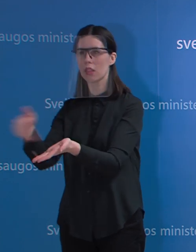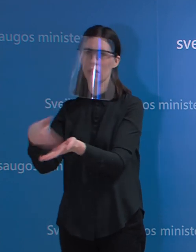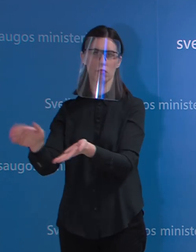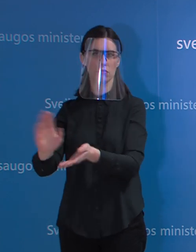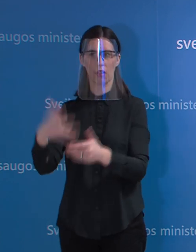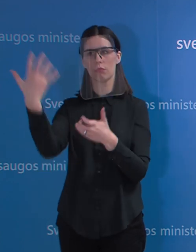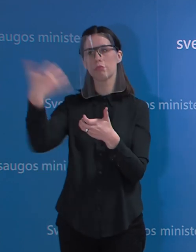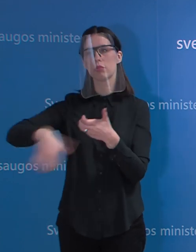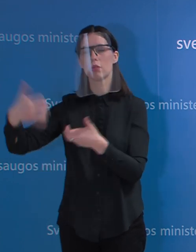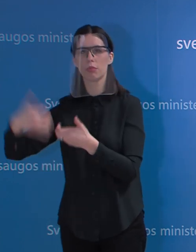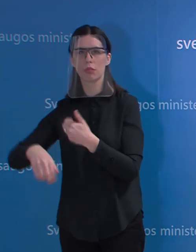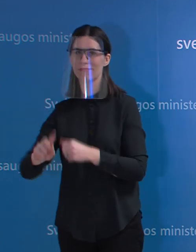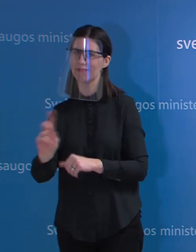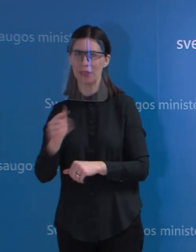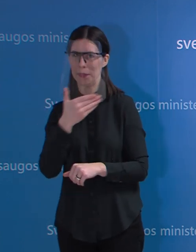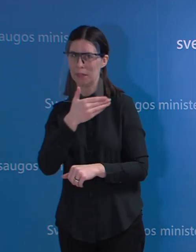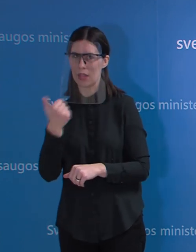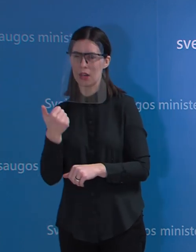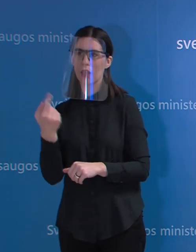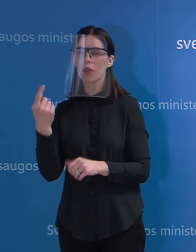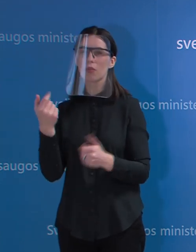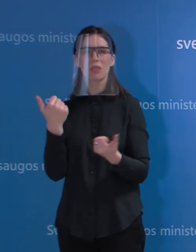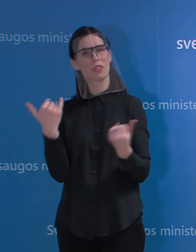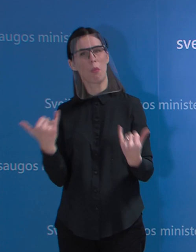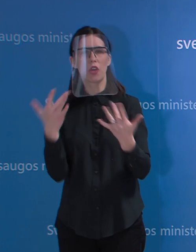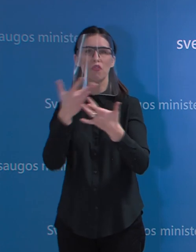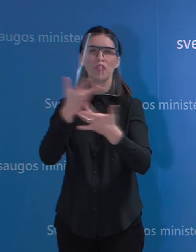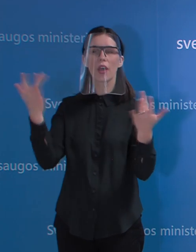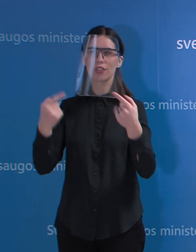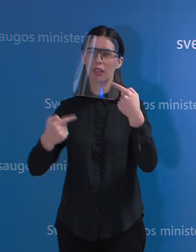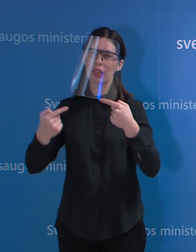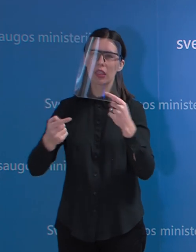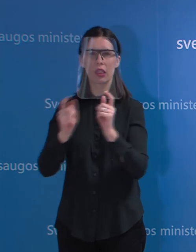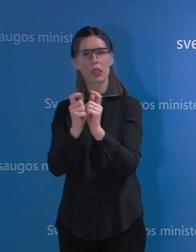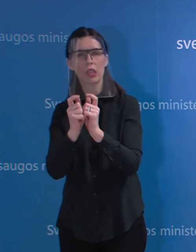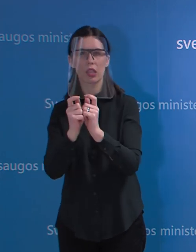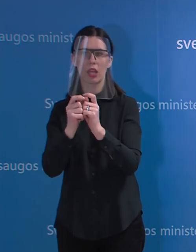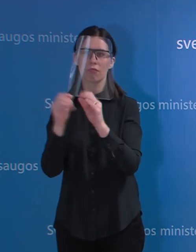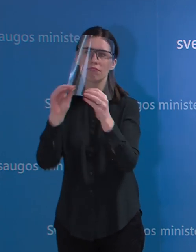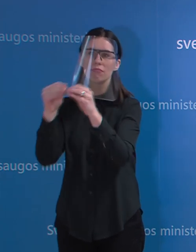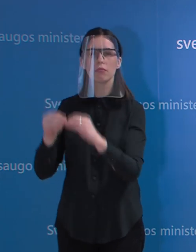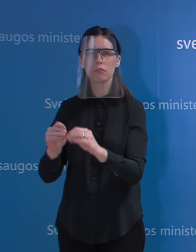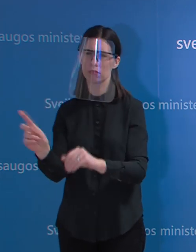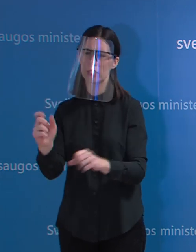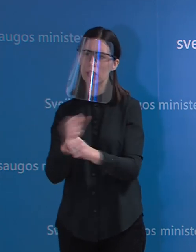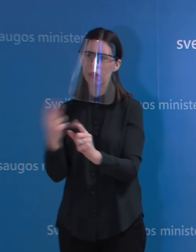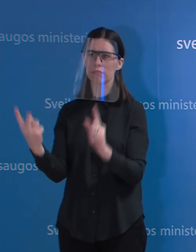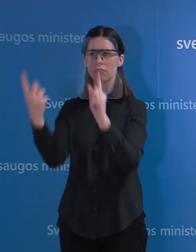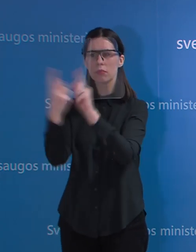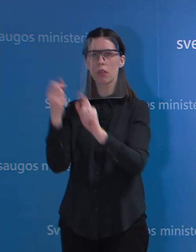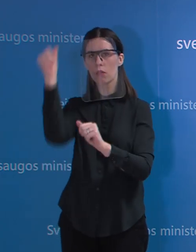kvieščiau juos santykius aiškintis ne viešumoje, ne perspaudą. Mes esam didelį dėmesį skyrę